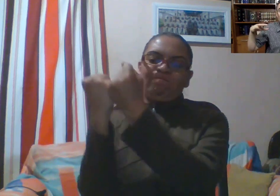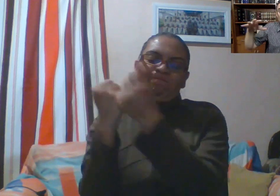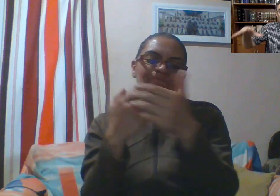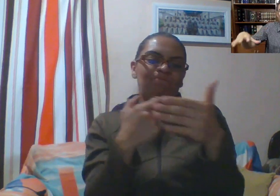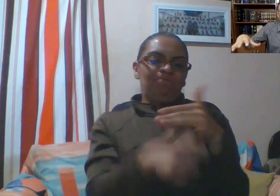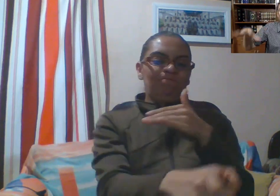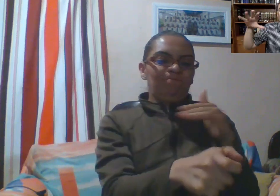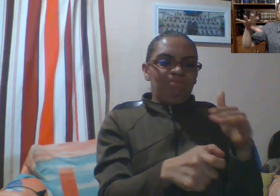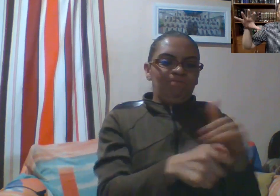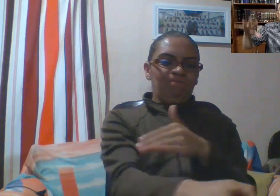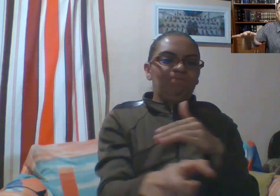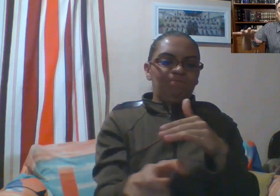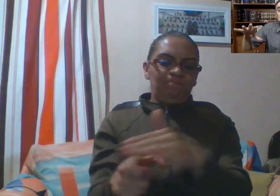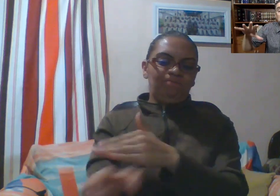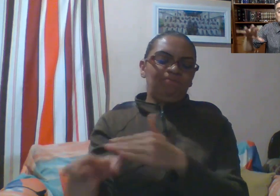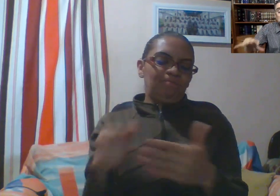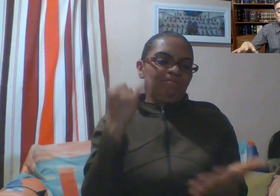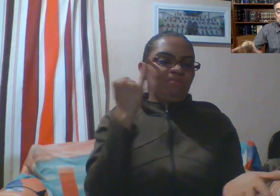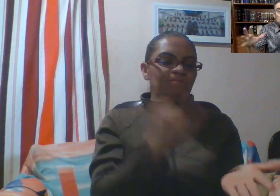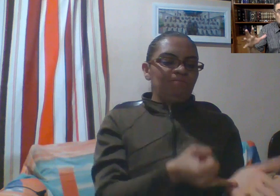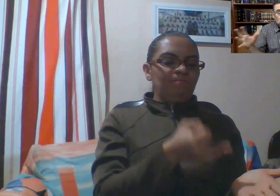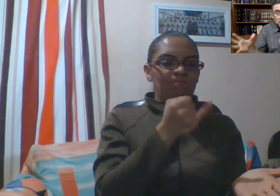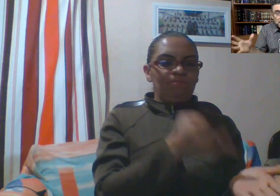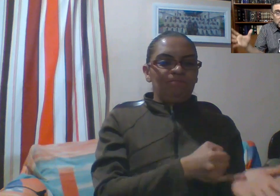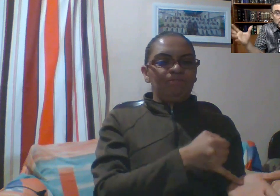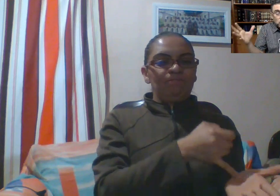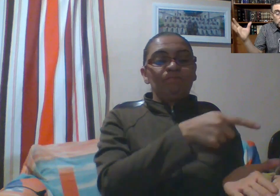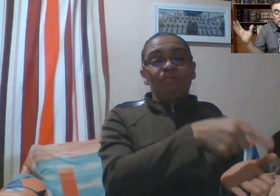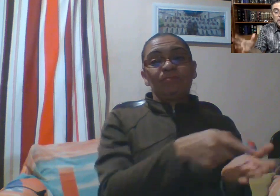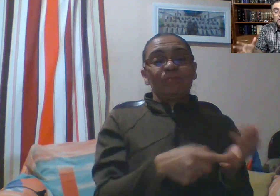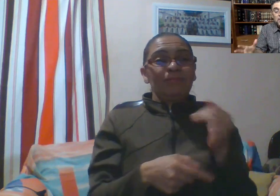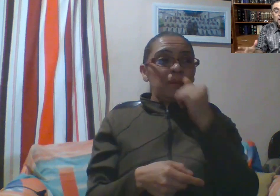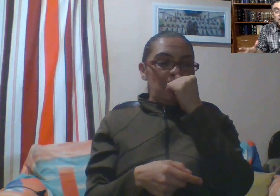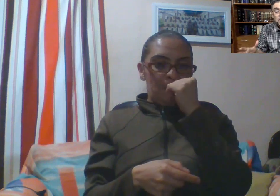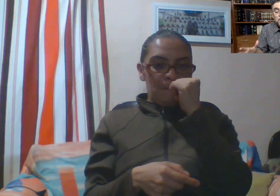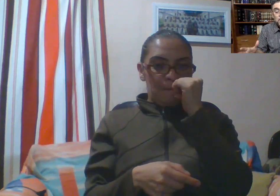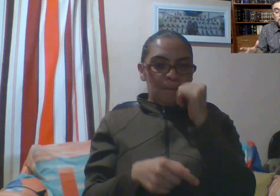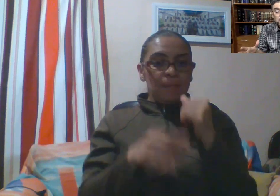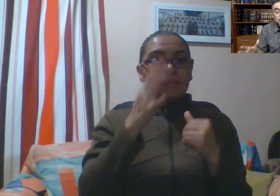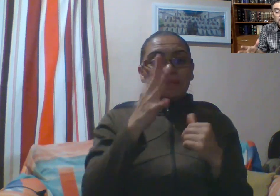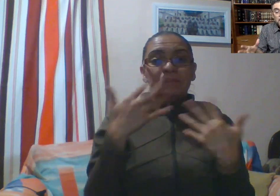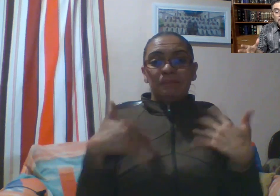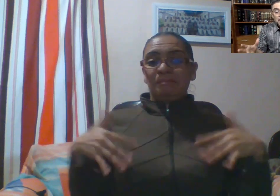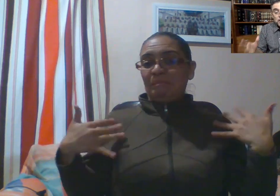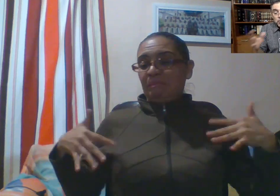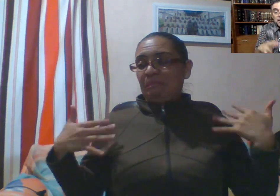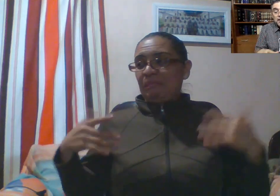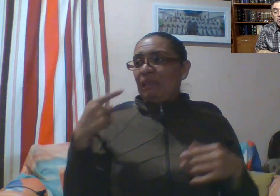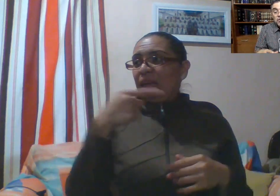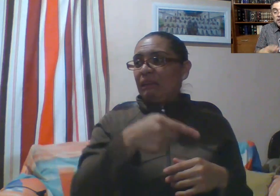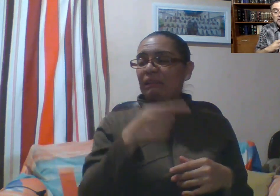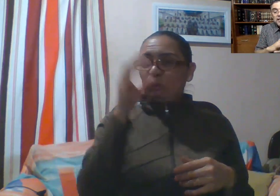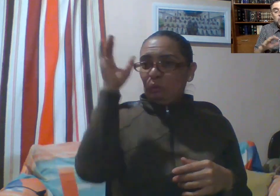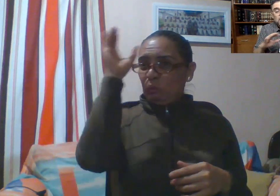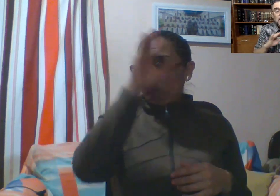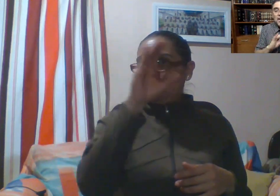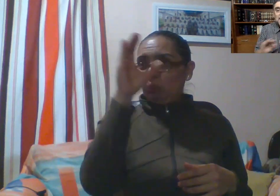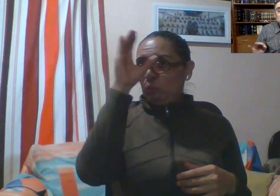los ocupaba, en nombre del país que los esclavizaba, por así decirlo, culturalmente hablando. Después de eso, de seguro nadie de su